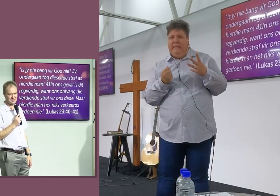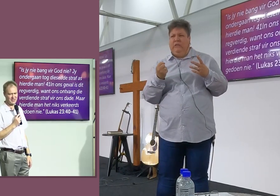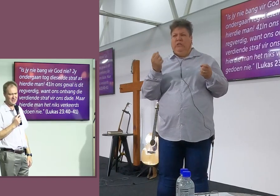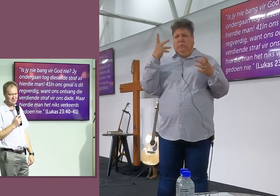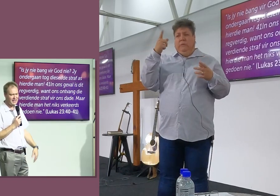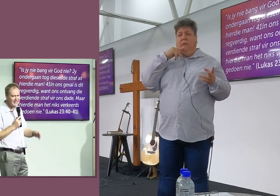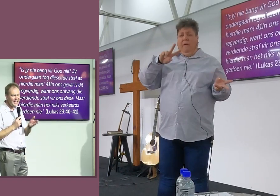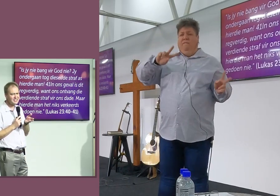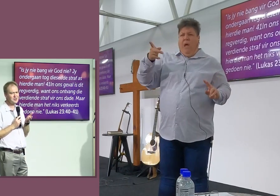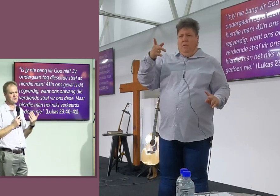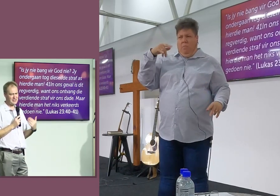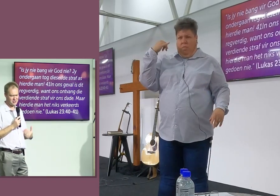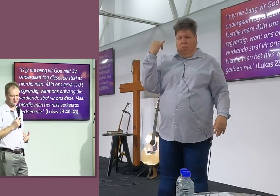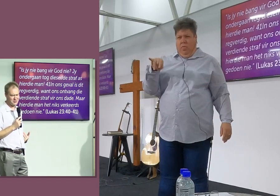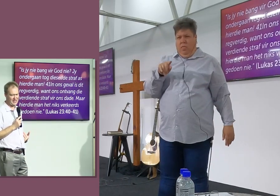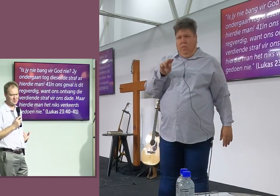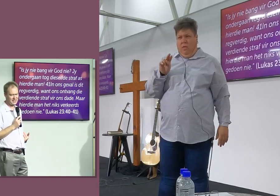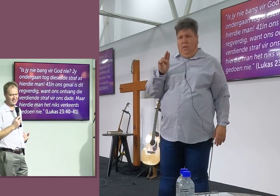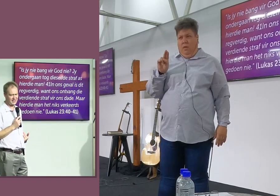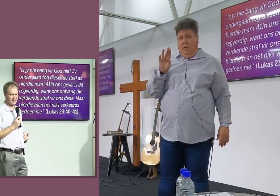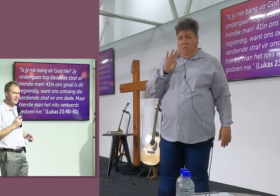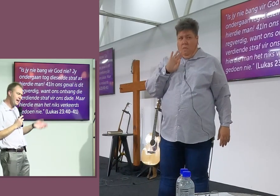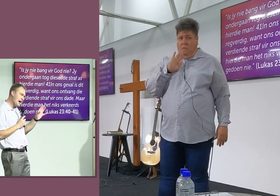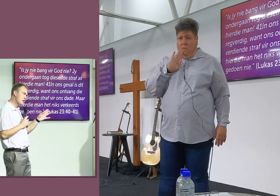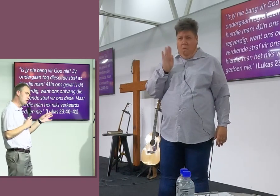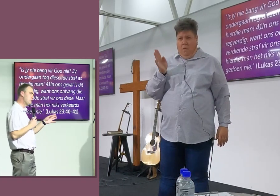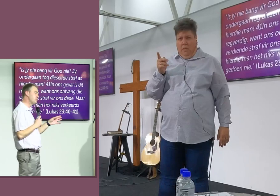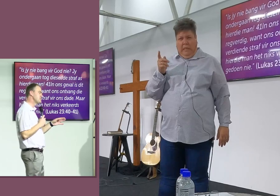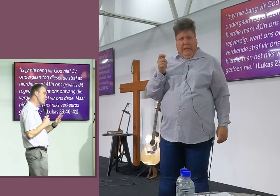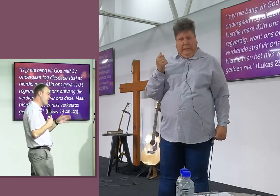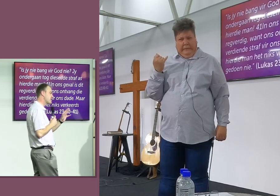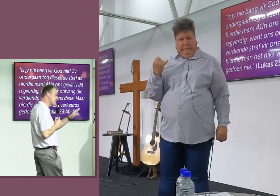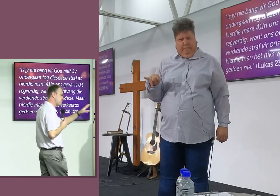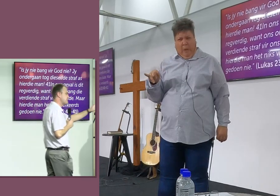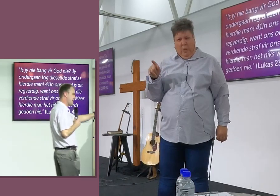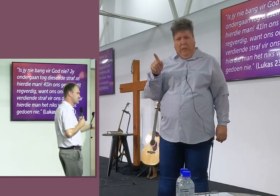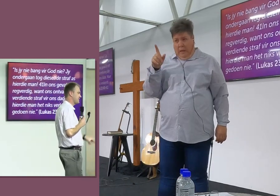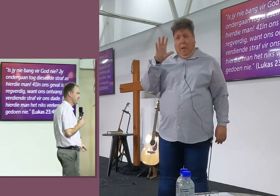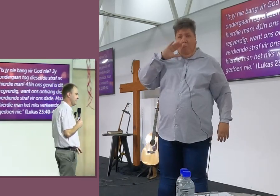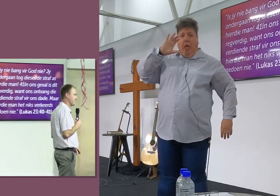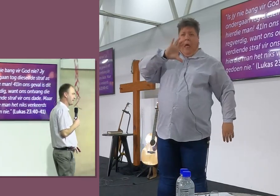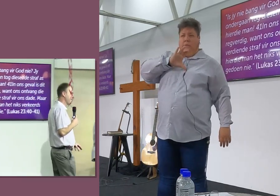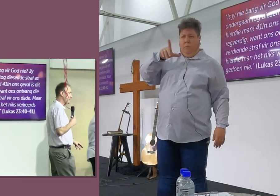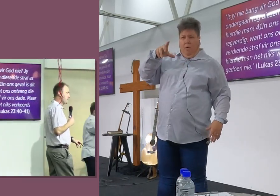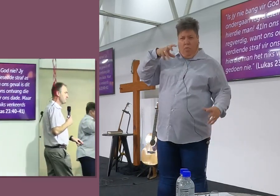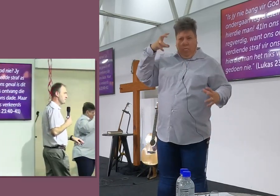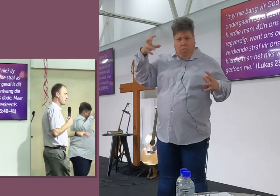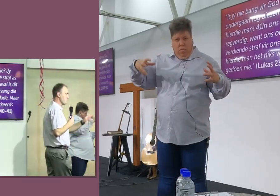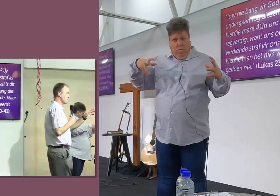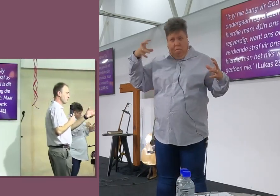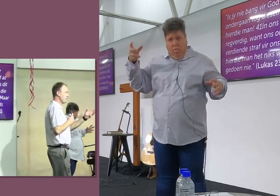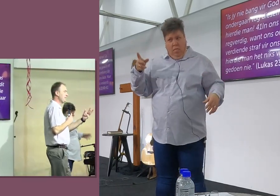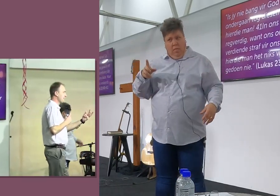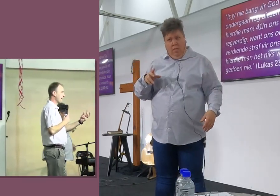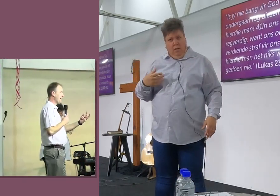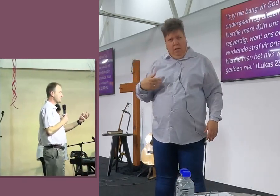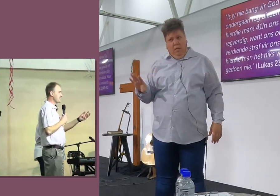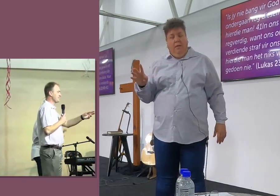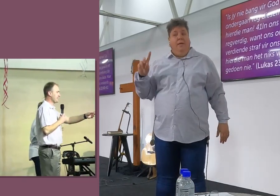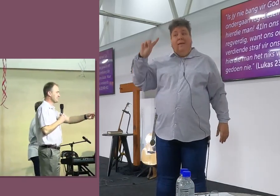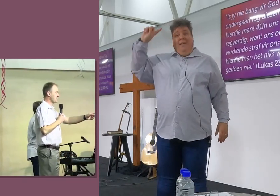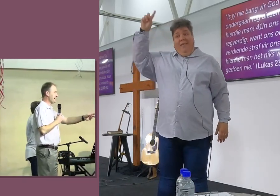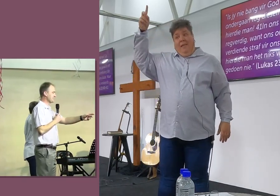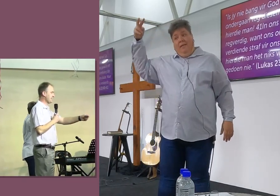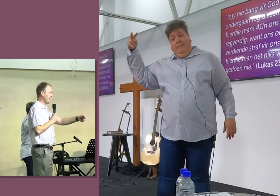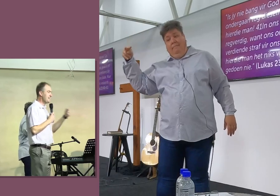saamstem, nie. Maar hierdie lyk nie vir my so'n model bekering, nie. En hierdie ouse, om ons een paar stapies extra geneem het. Maar, maar toch, die heren kyk anders,